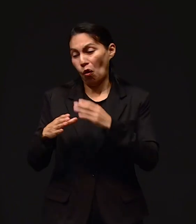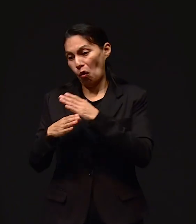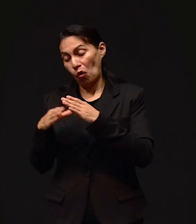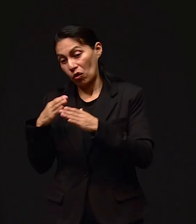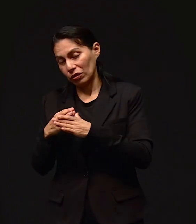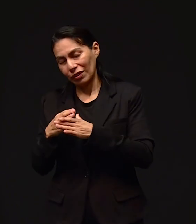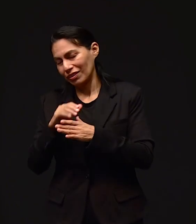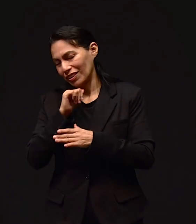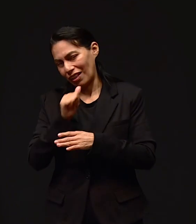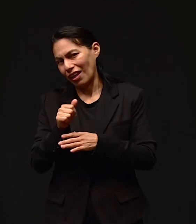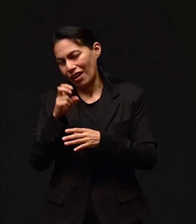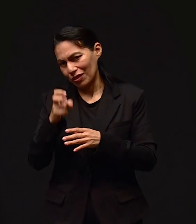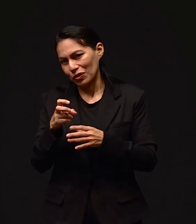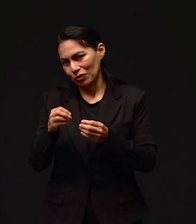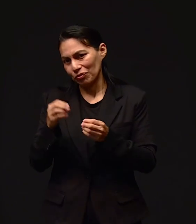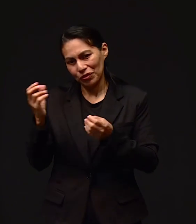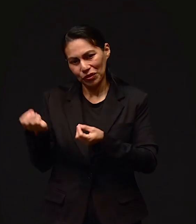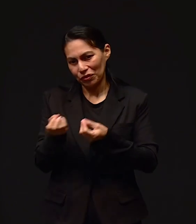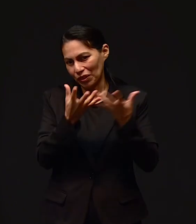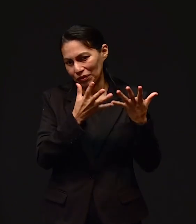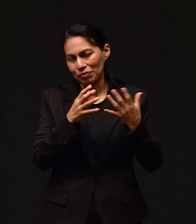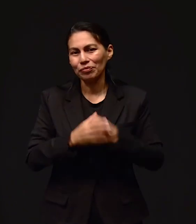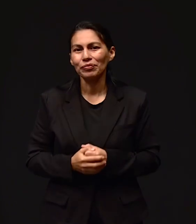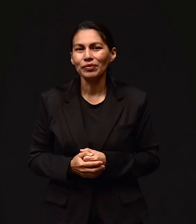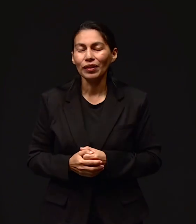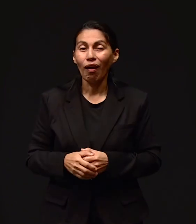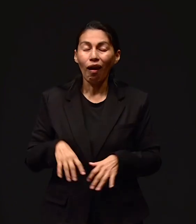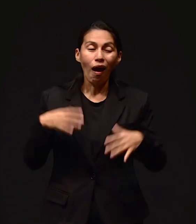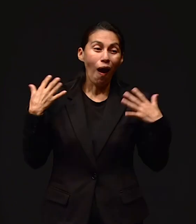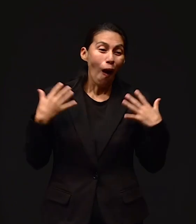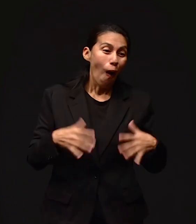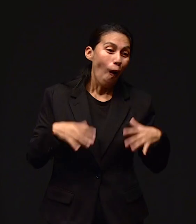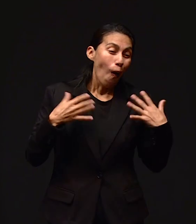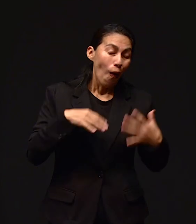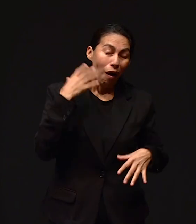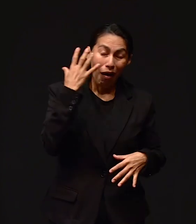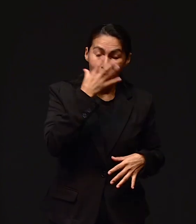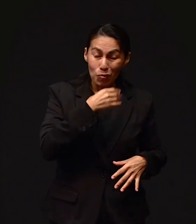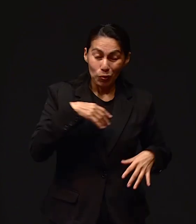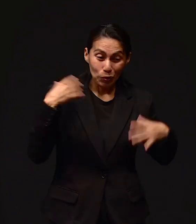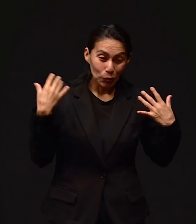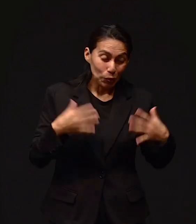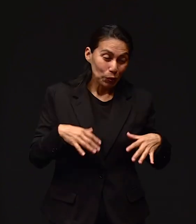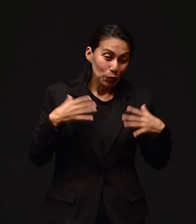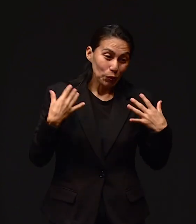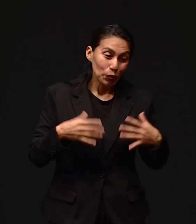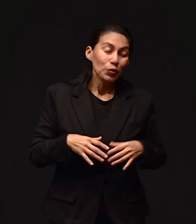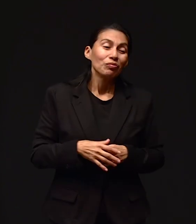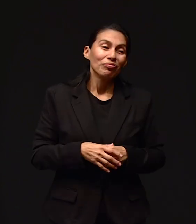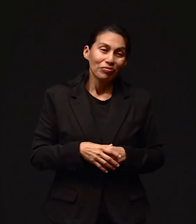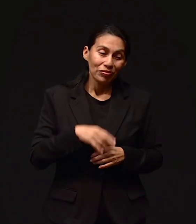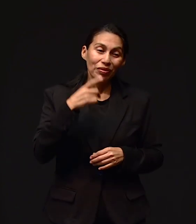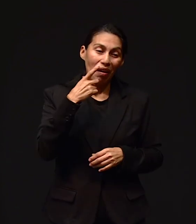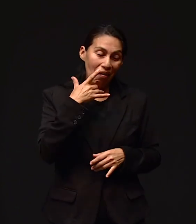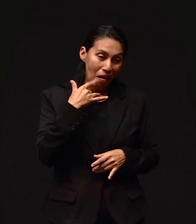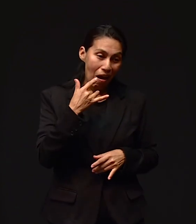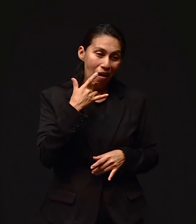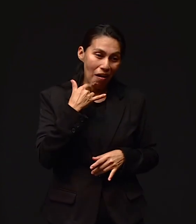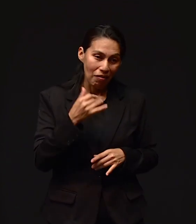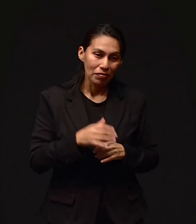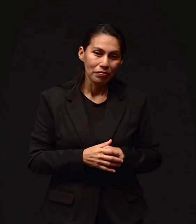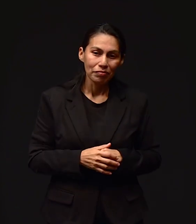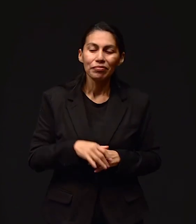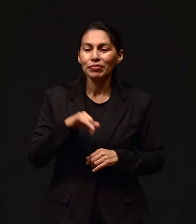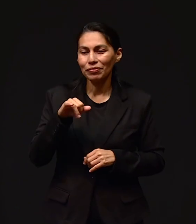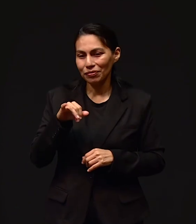maravilla! ¡Qué maravilloso el señor! Increíble, porque sí, son muy demandados los urus. Sí, sí.